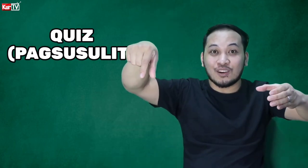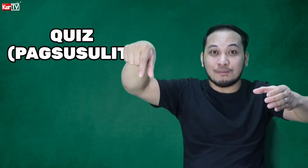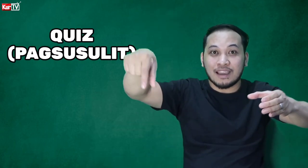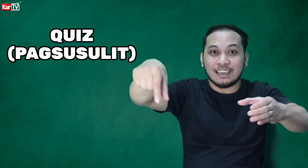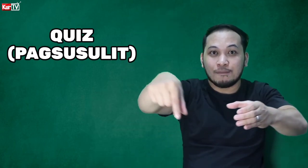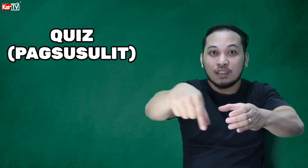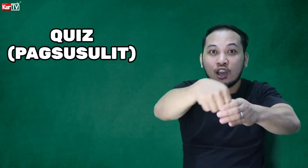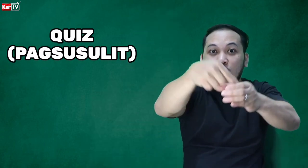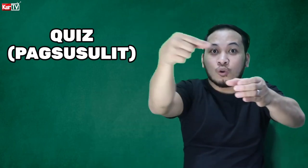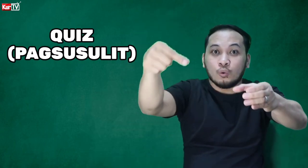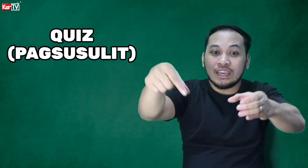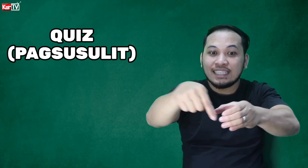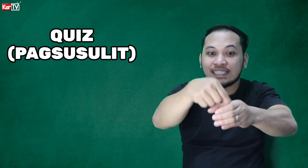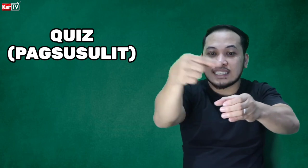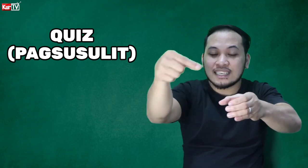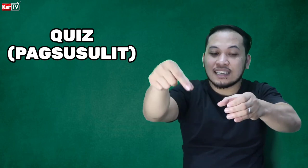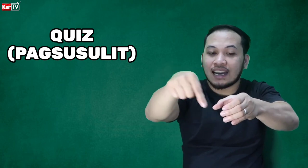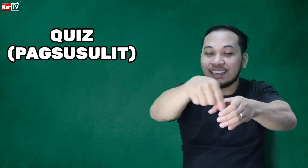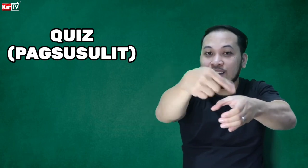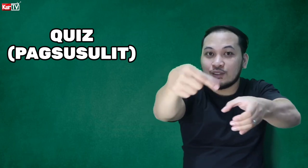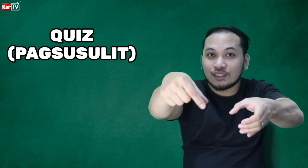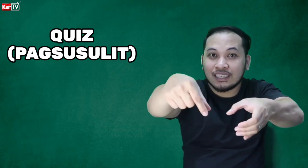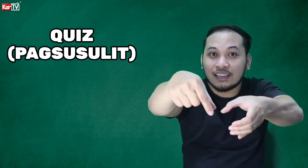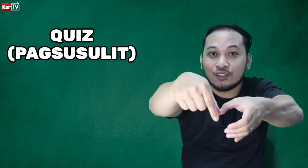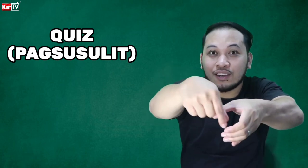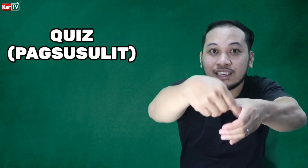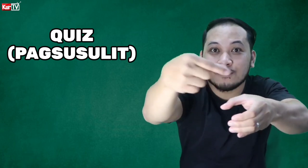yung kamay. quiz. Ayan. Tingnan nyo. Ayan.